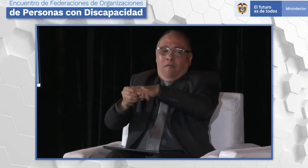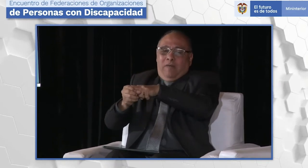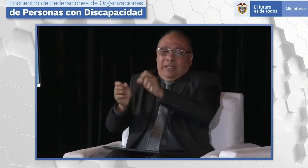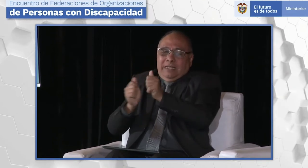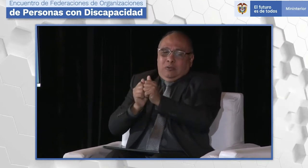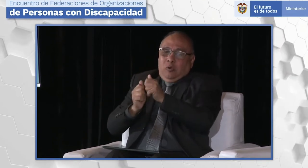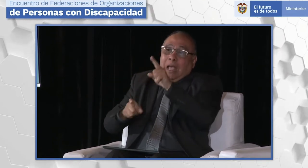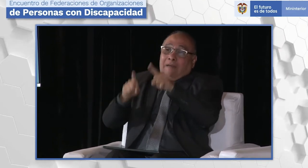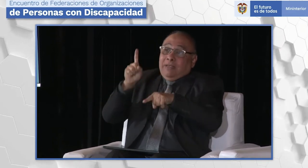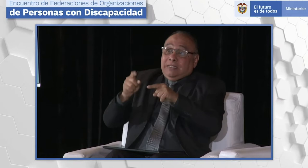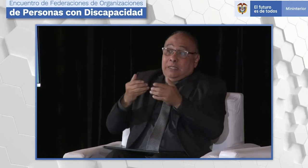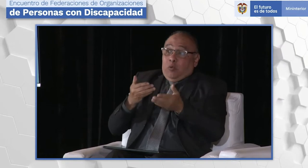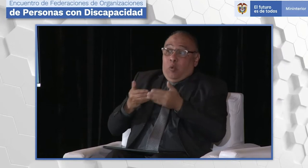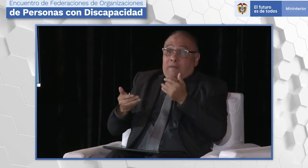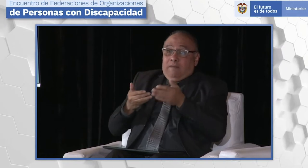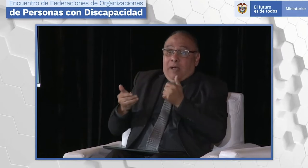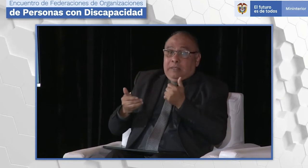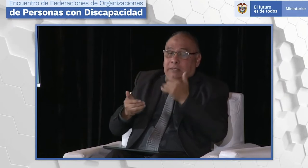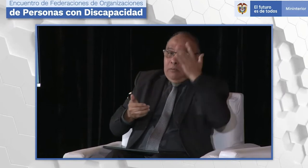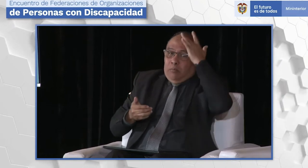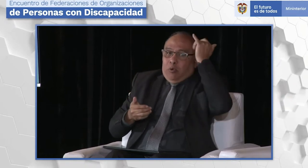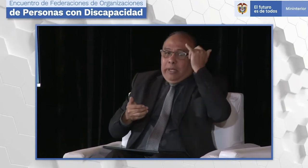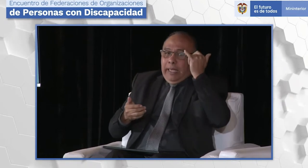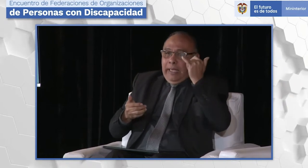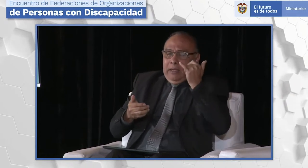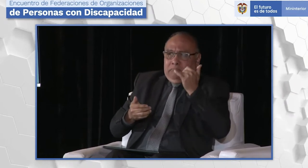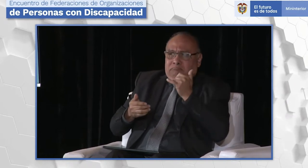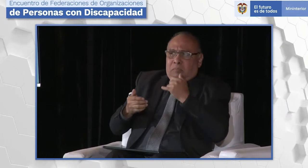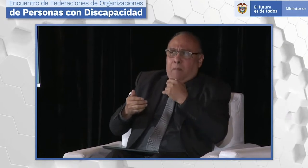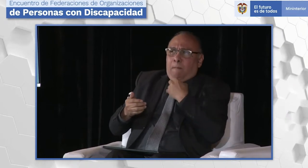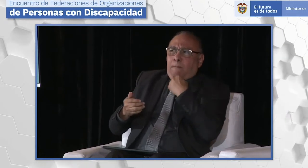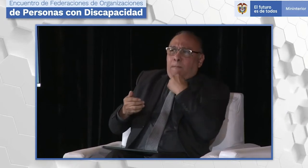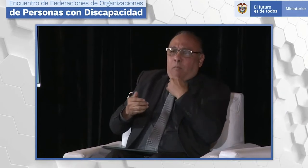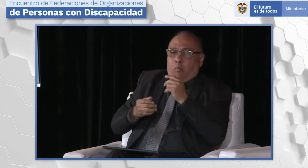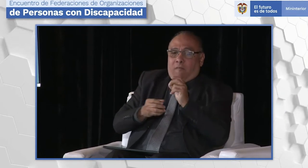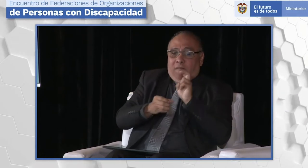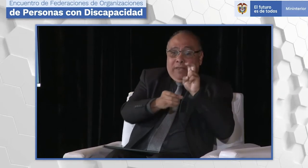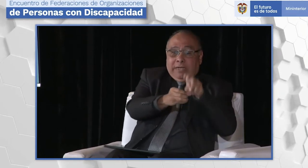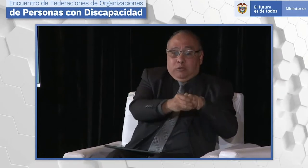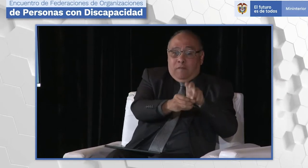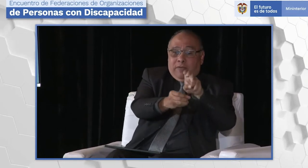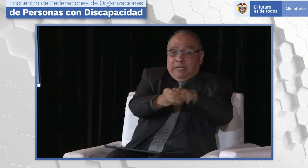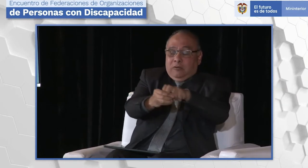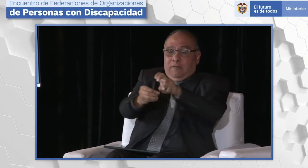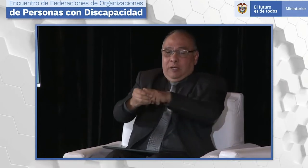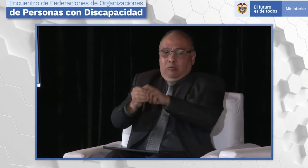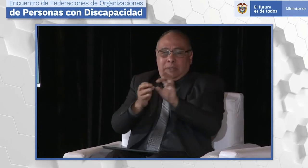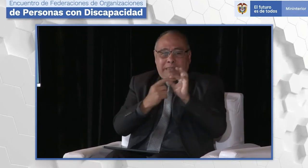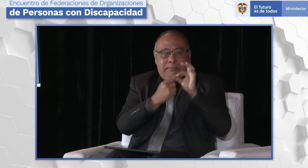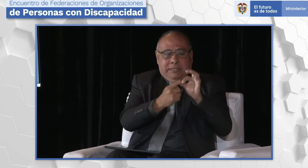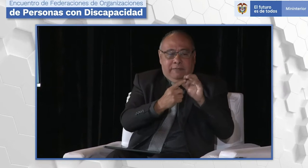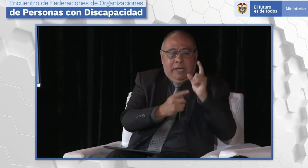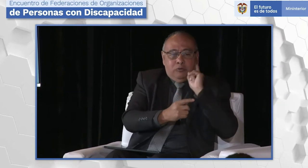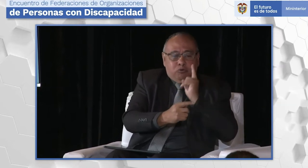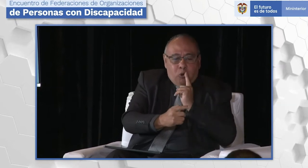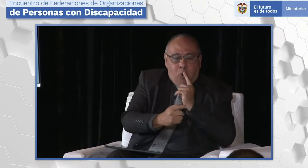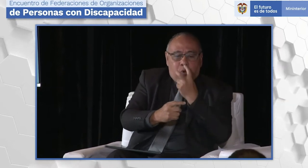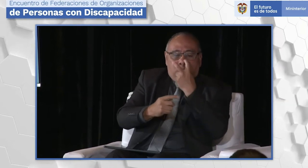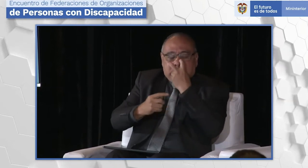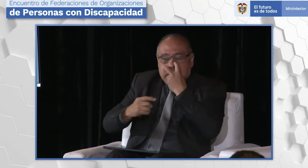manejo sería un poco más complejo. Entonces dijimos, no, quedémonos por ahora en lo que somos ahora, que son la federación. ¿Por qué? Porque digamos que